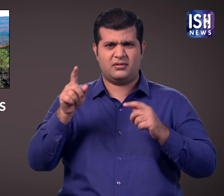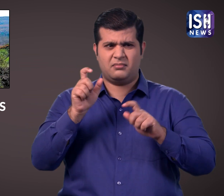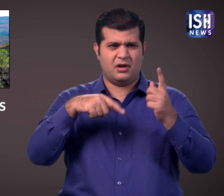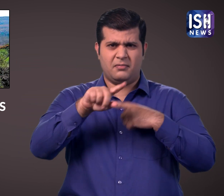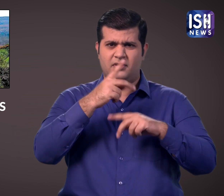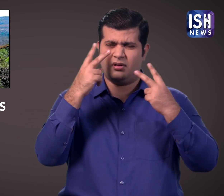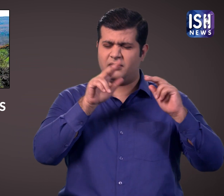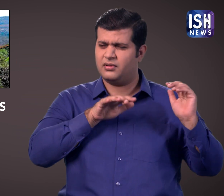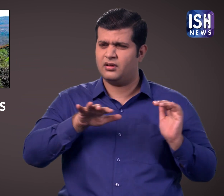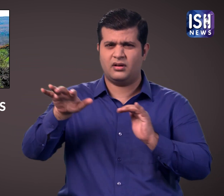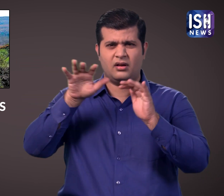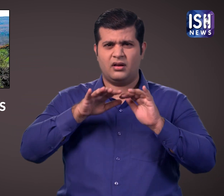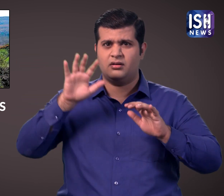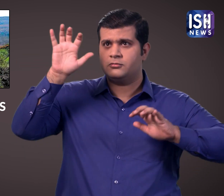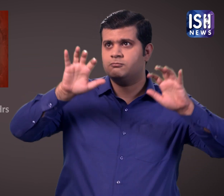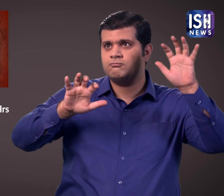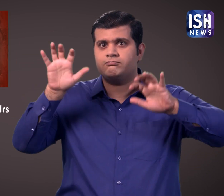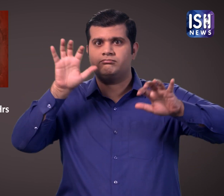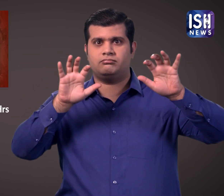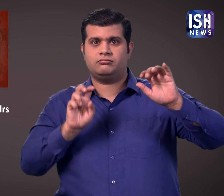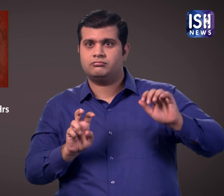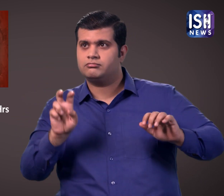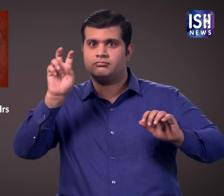और यहाँ एक लोगप्रिया ट्रेकिंग स्थल है